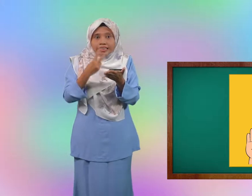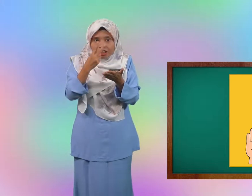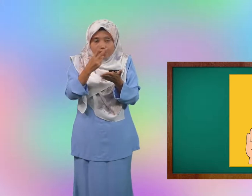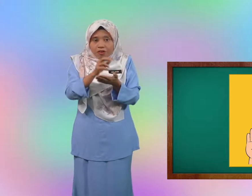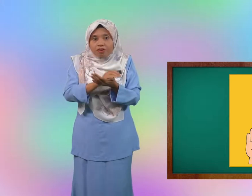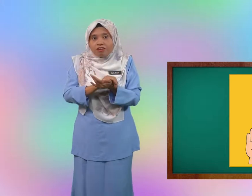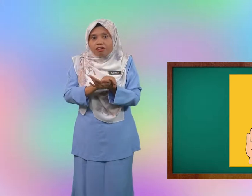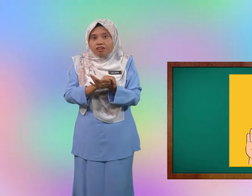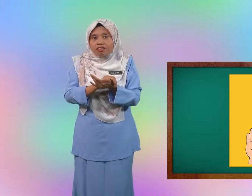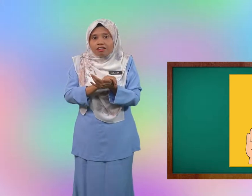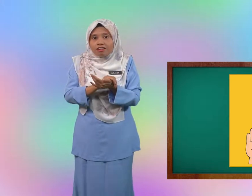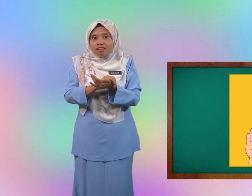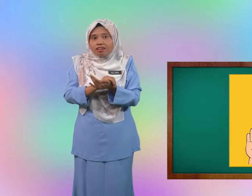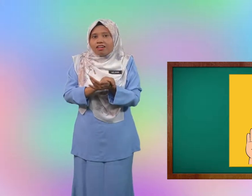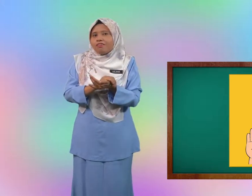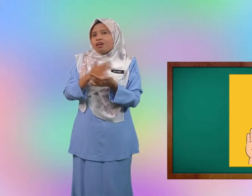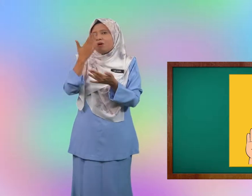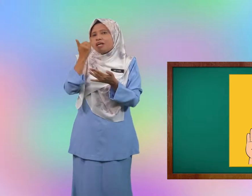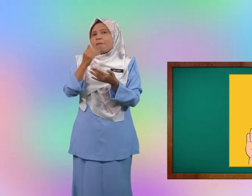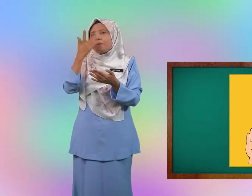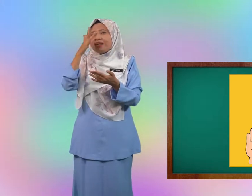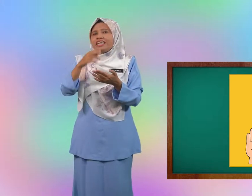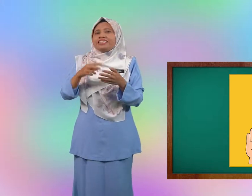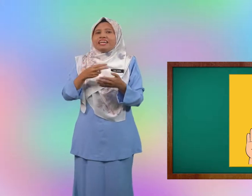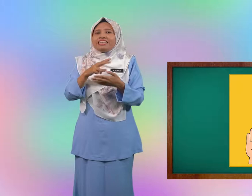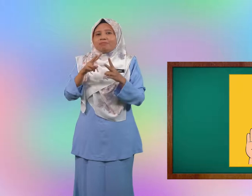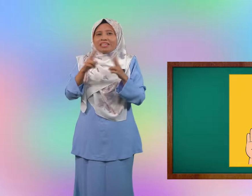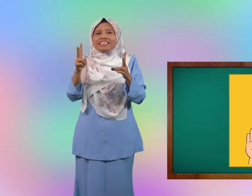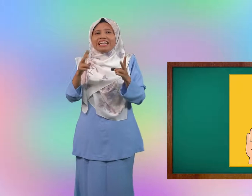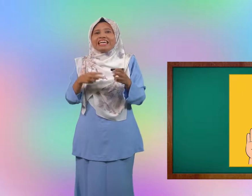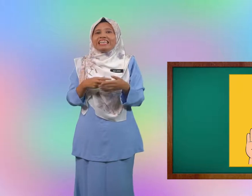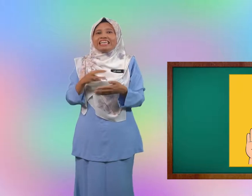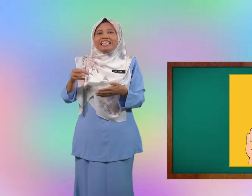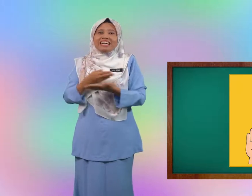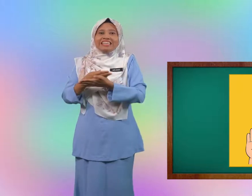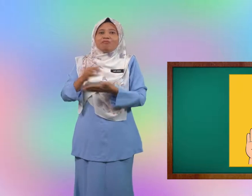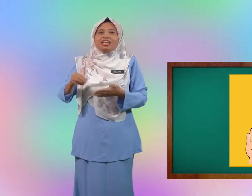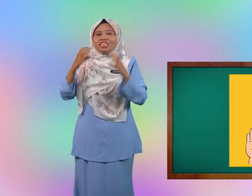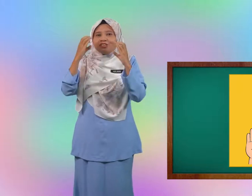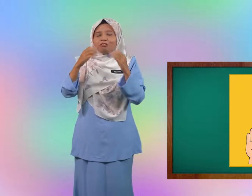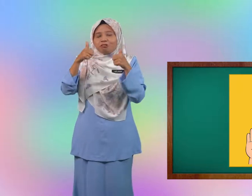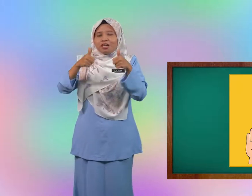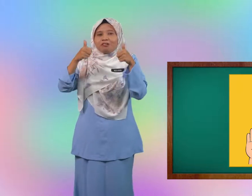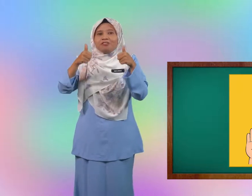tengok mengapa pandai sangat ini anak murid cikgu bagus